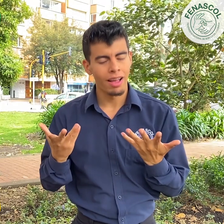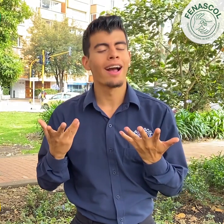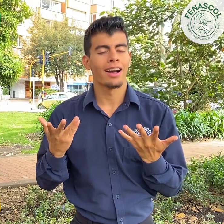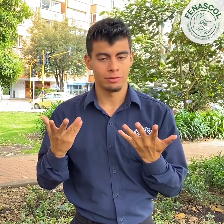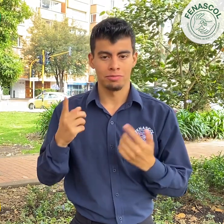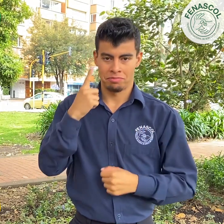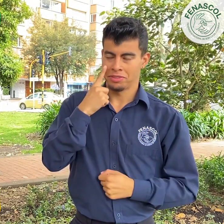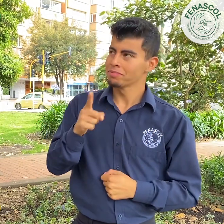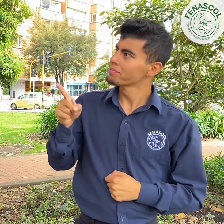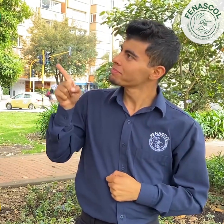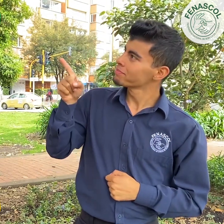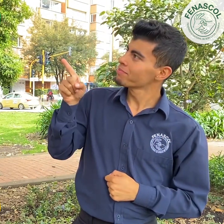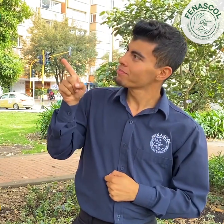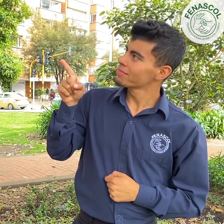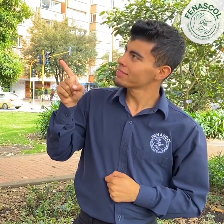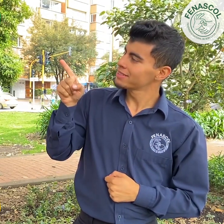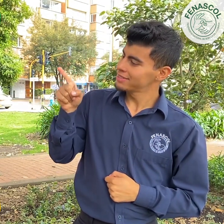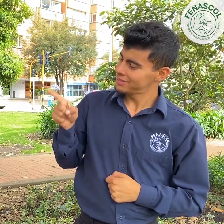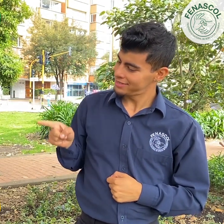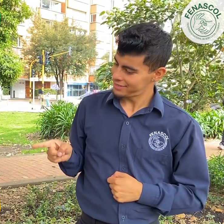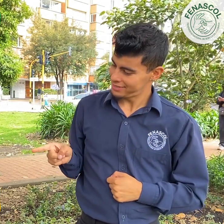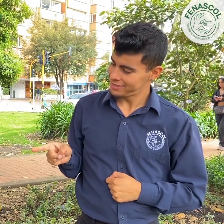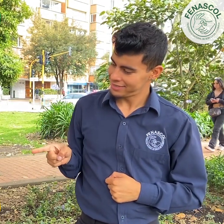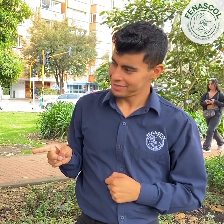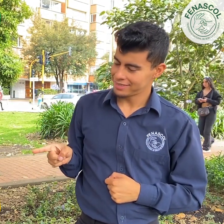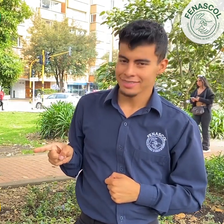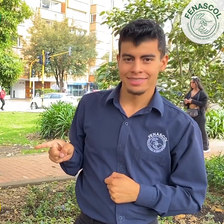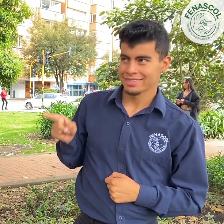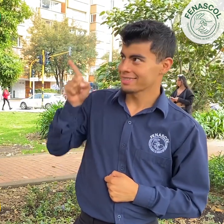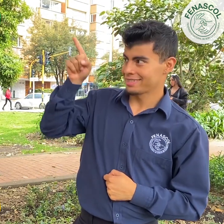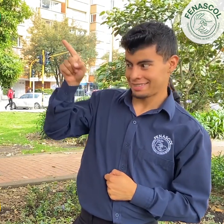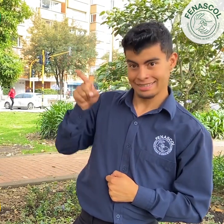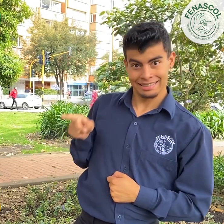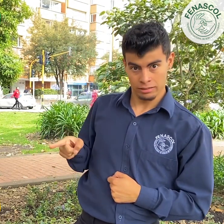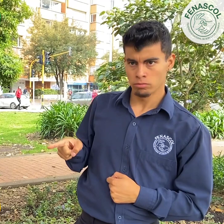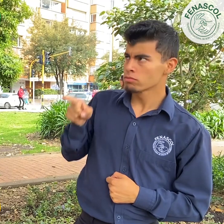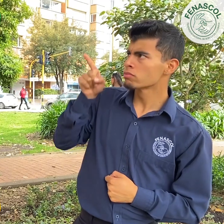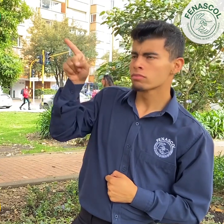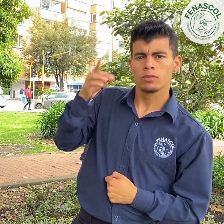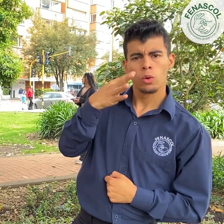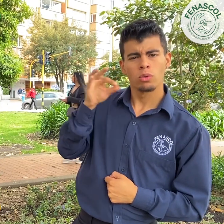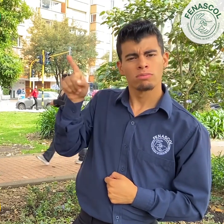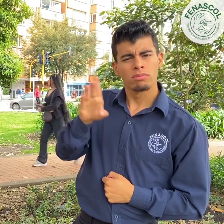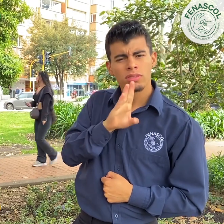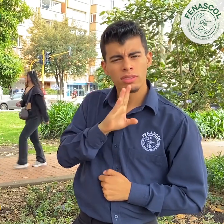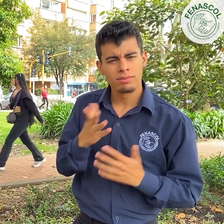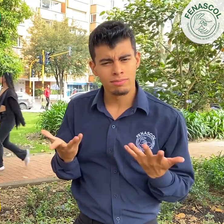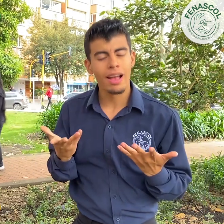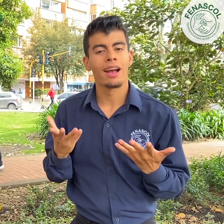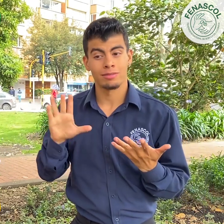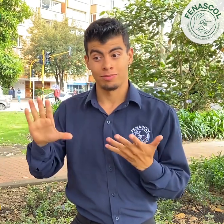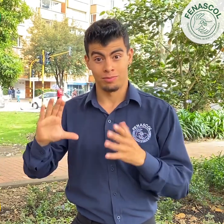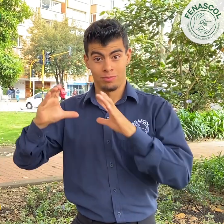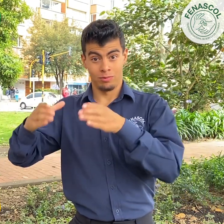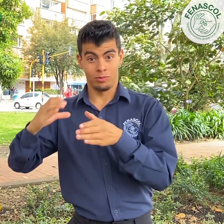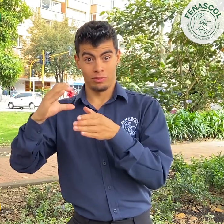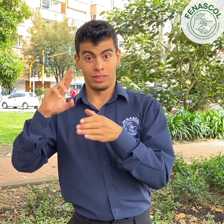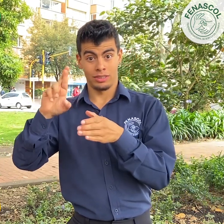observen, Fernando Parada y Catalina Jurado. El señor Fernando Parada es comisionado de la